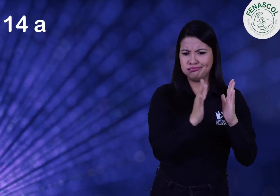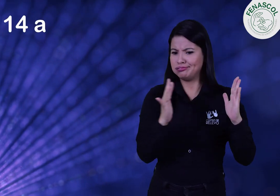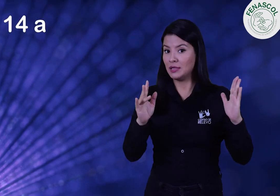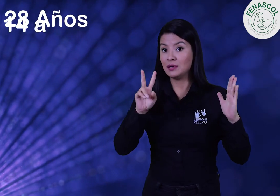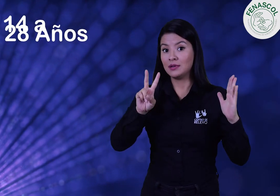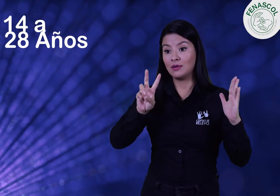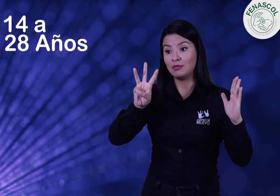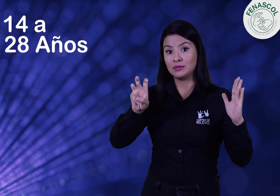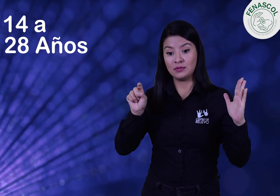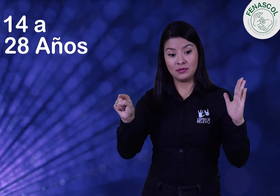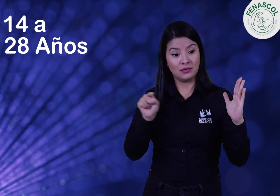años,